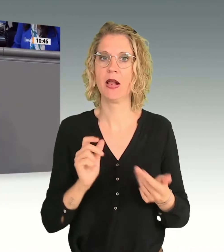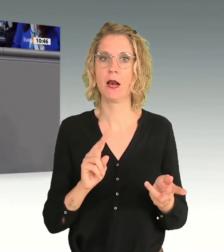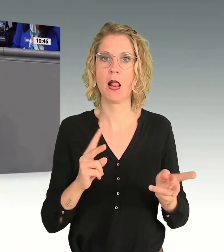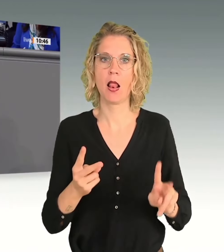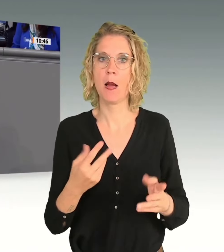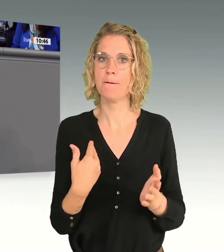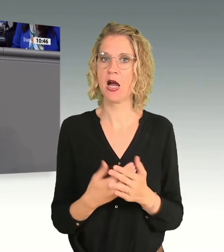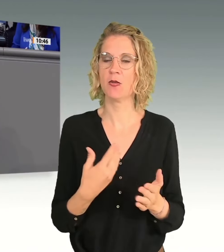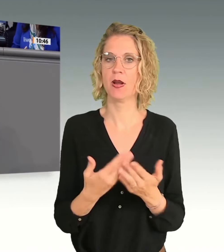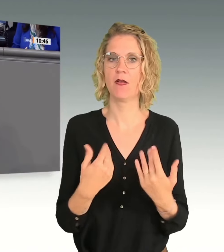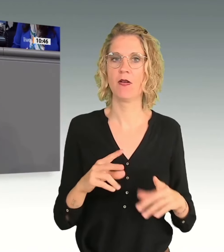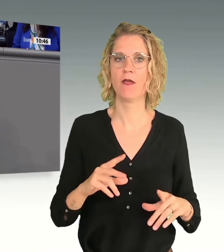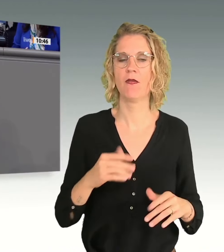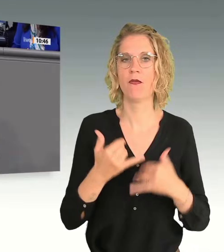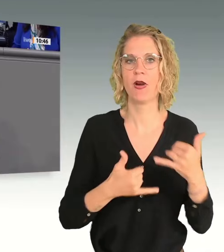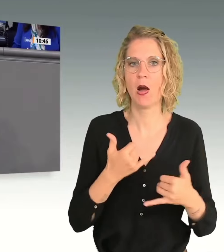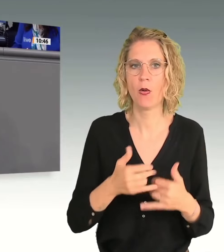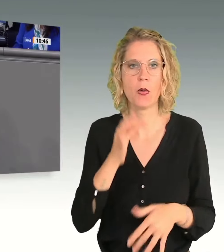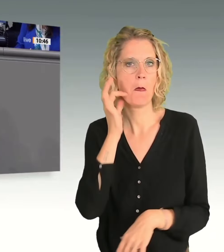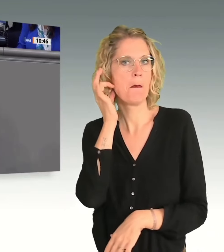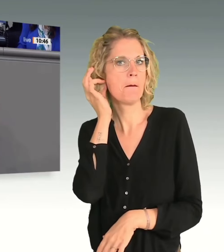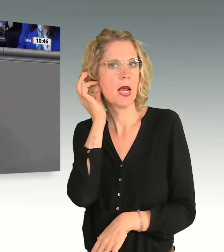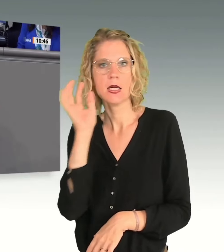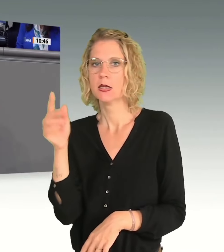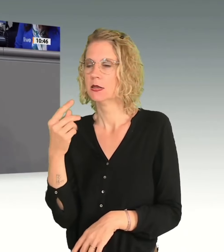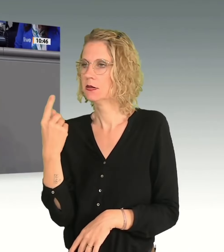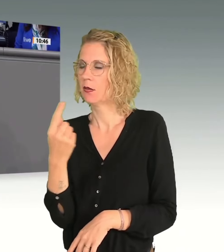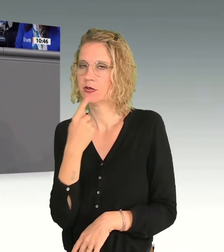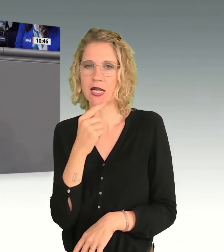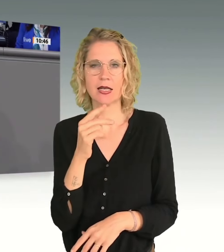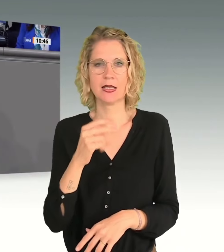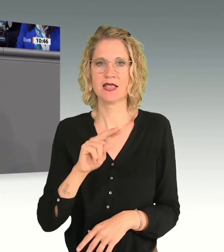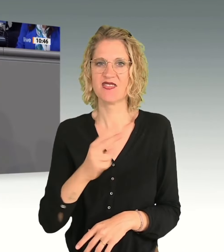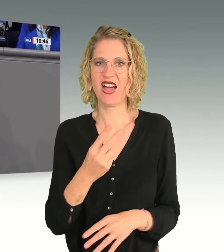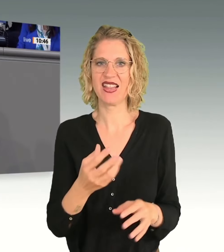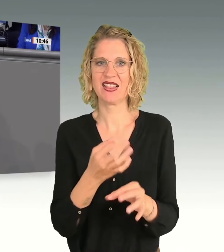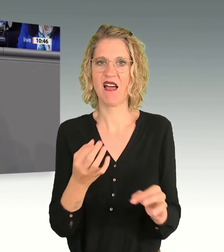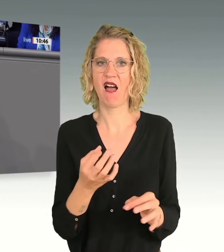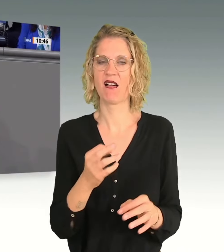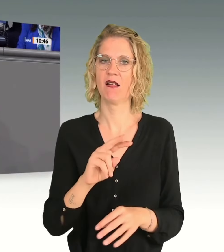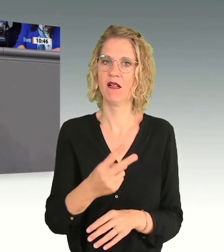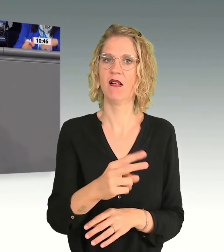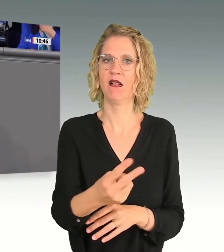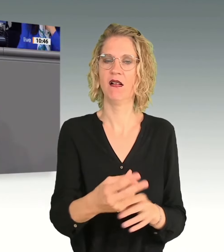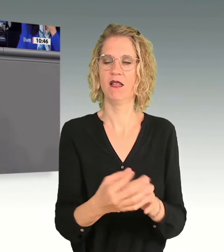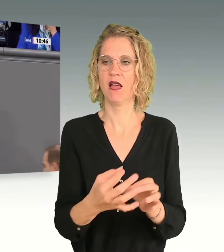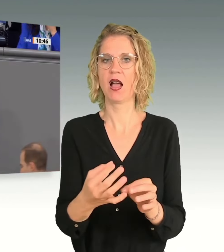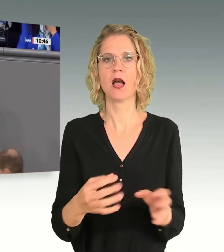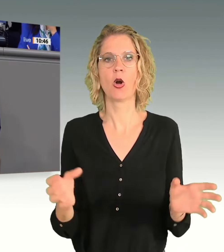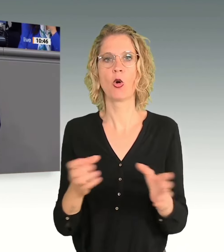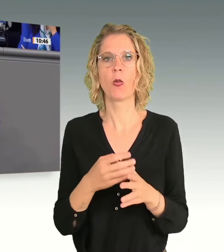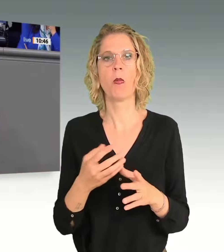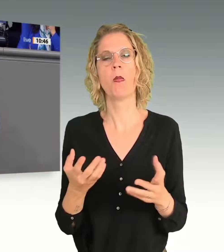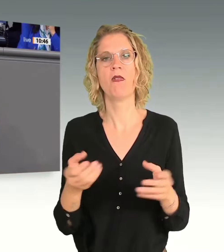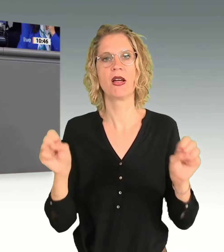Mädchen. Sie schreiben es selber jeden zweiten Tag. Eine Gruppenvergewaltigung laut offizieller Kriminalstatistik im Hellfeld,